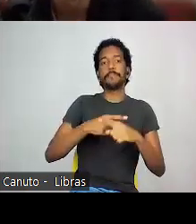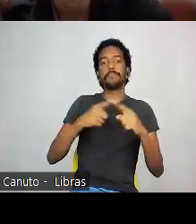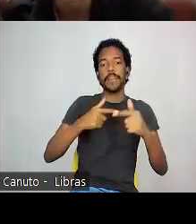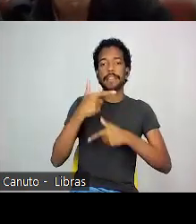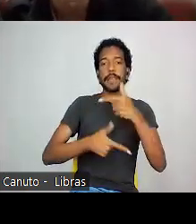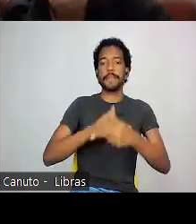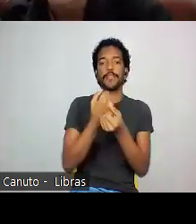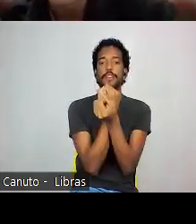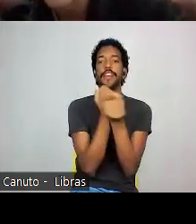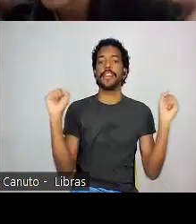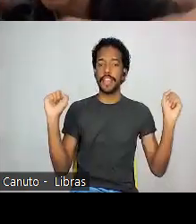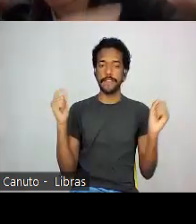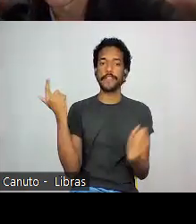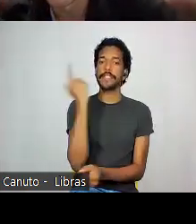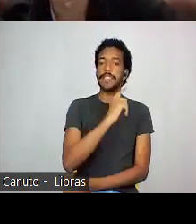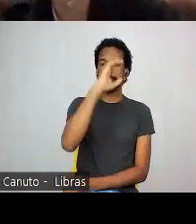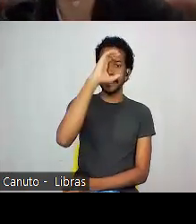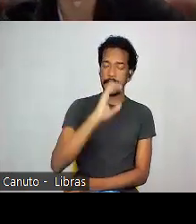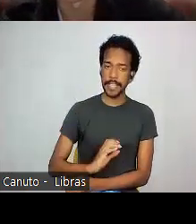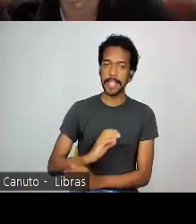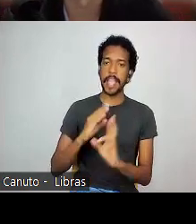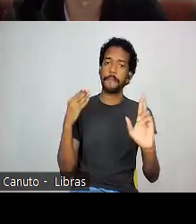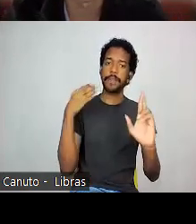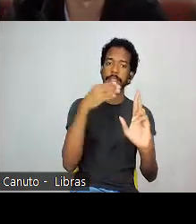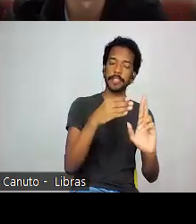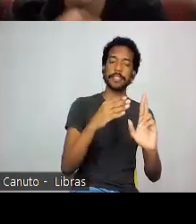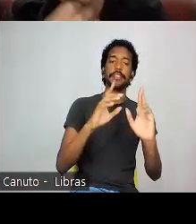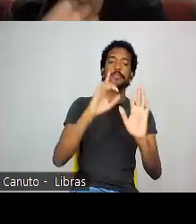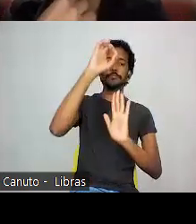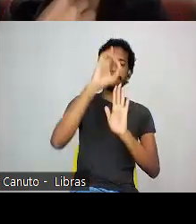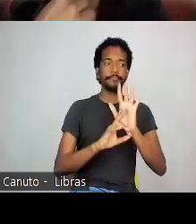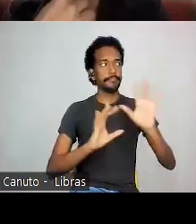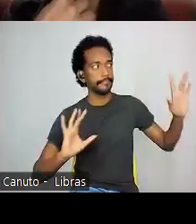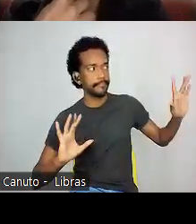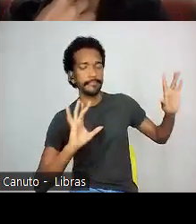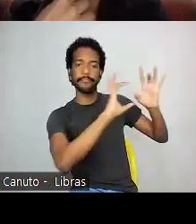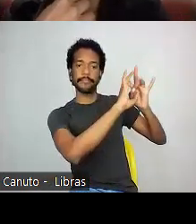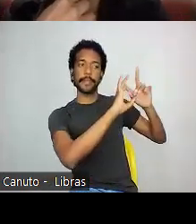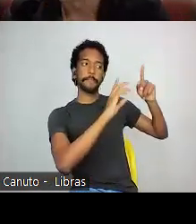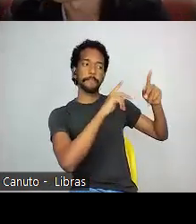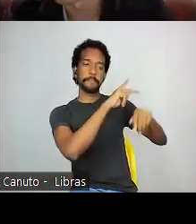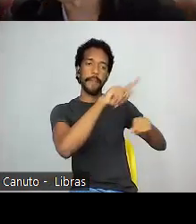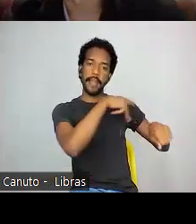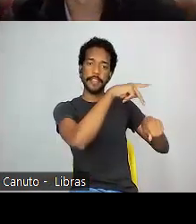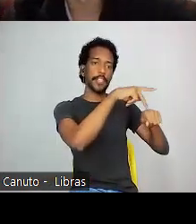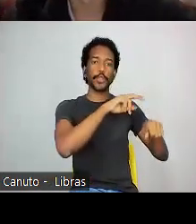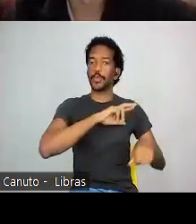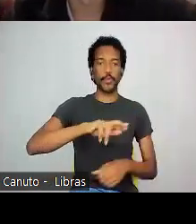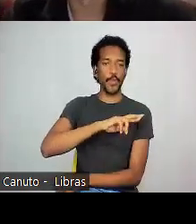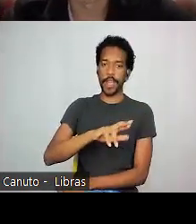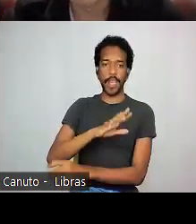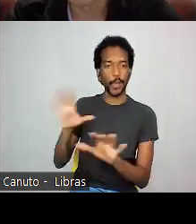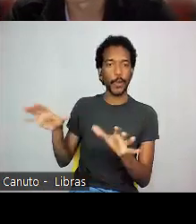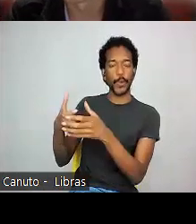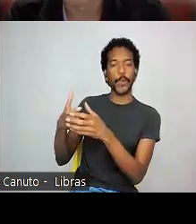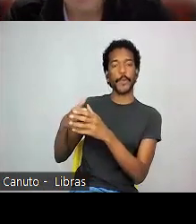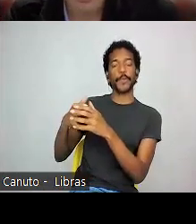livres, com cidadania, com representação diplomática em algum país e que não foi o caso das